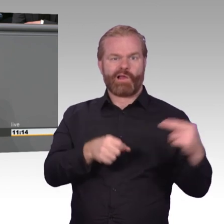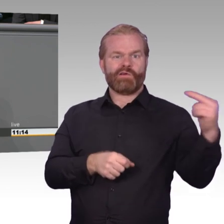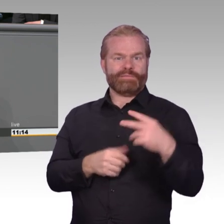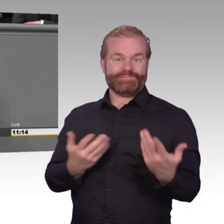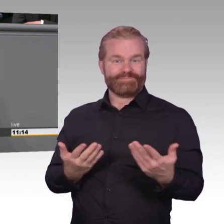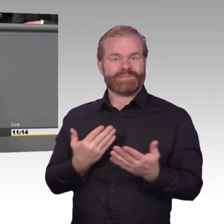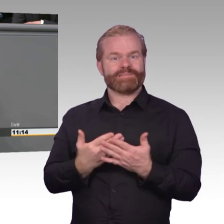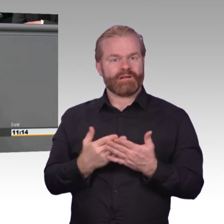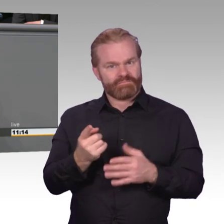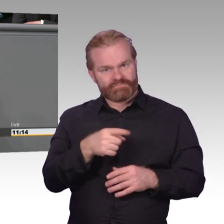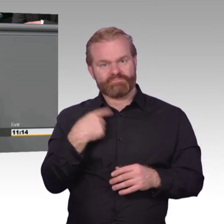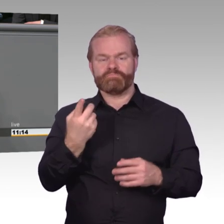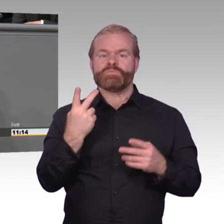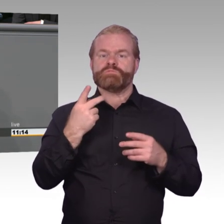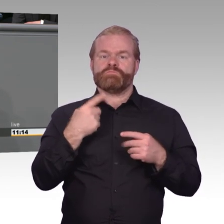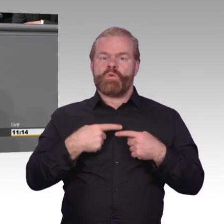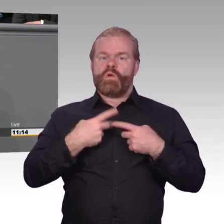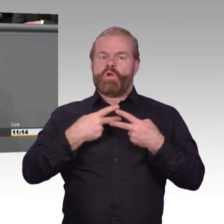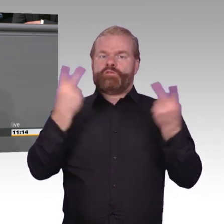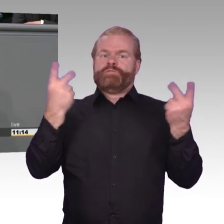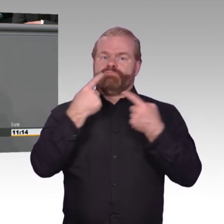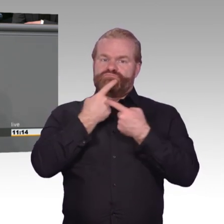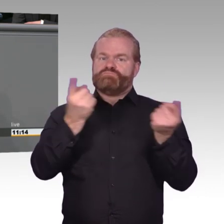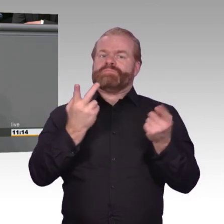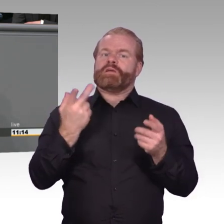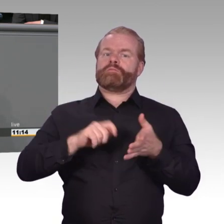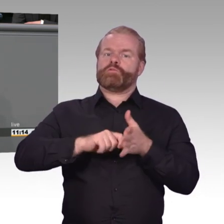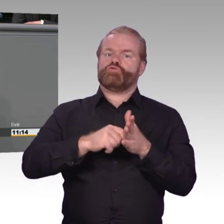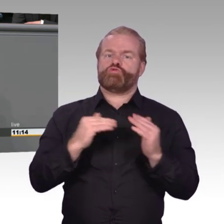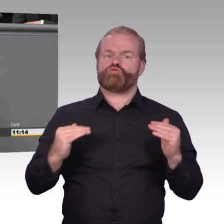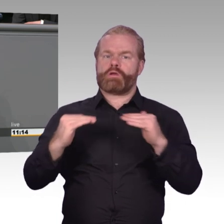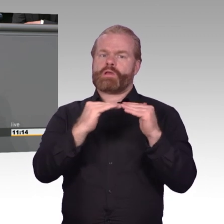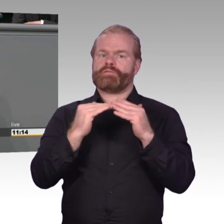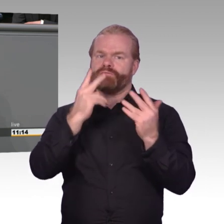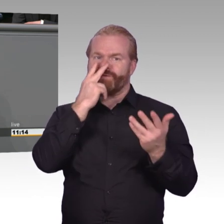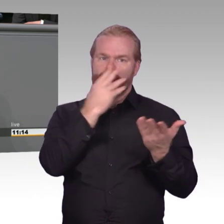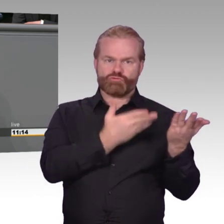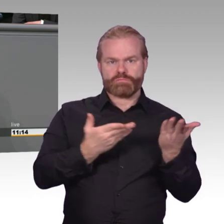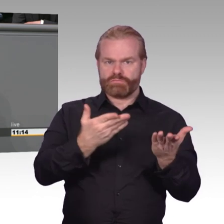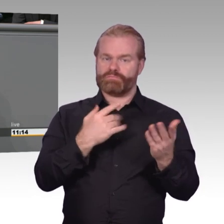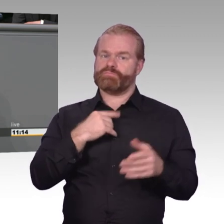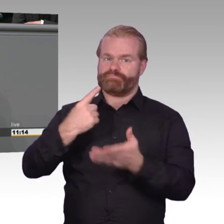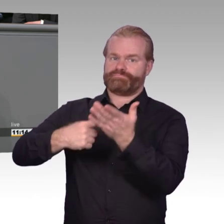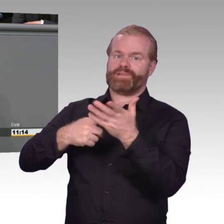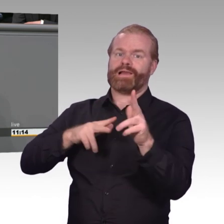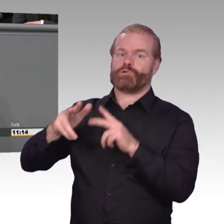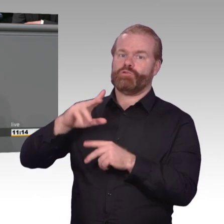unverzüglich an das BSI zu melden, damit diese Kooperation mit den betroffenen Unternehmen geschlossen werden kann. Die Geschichte der